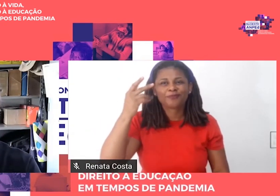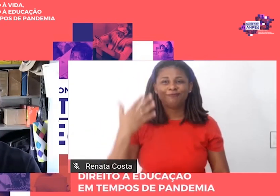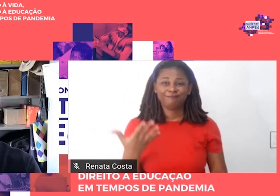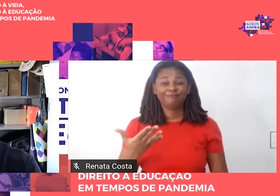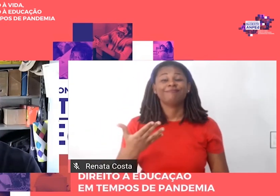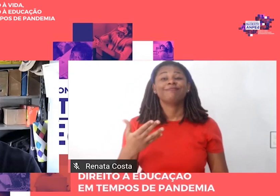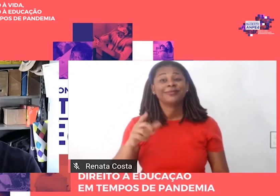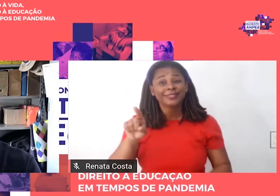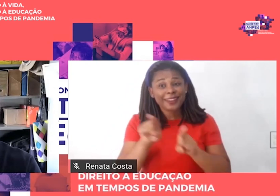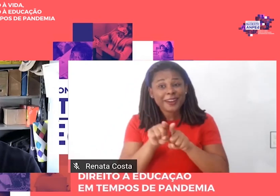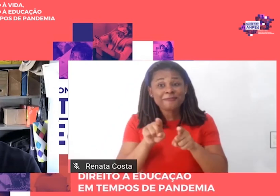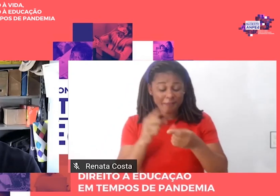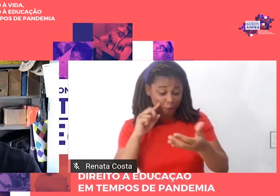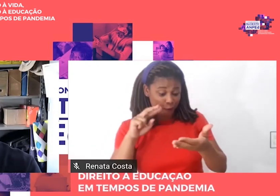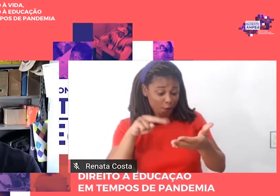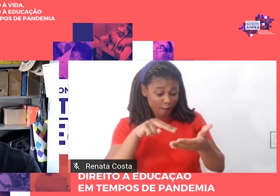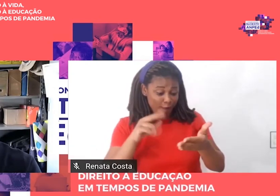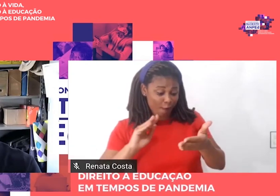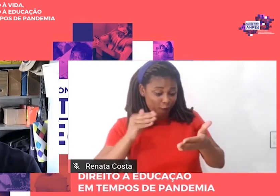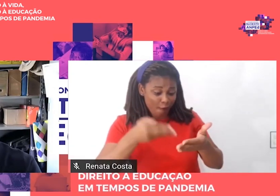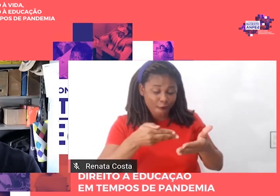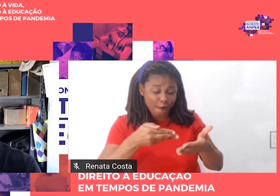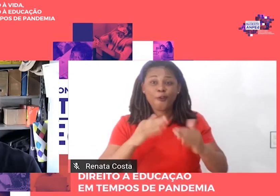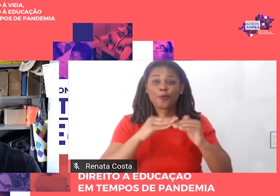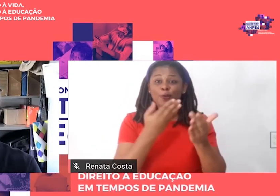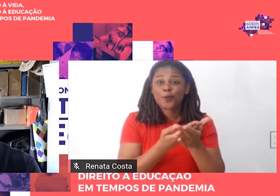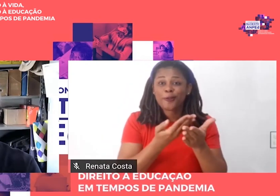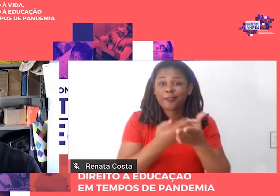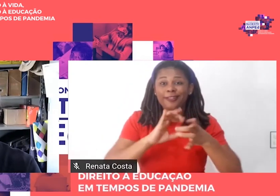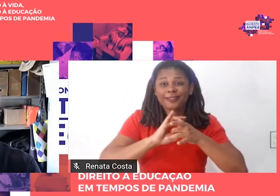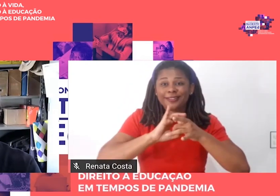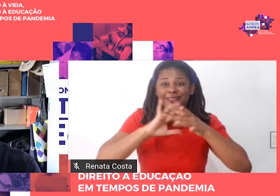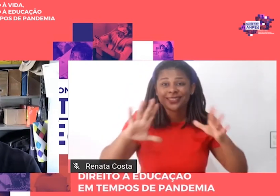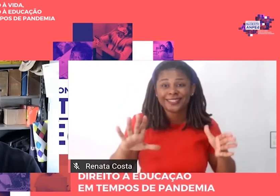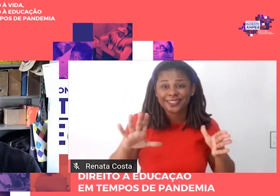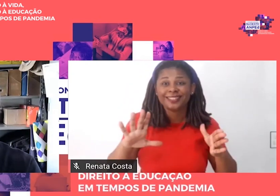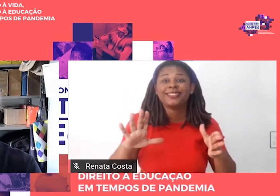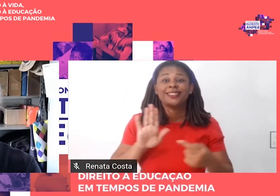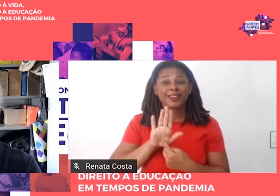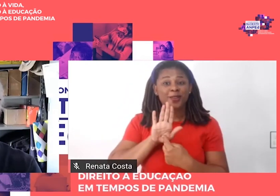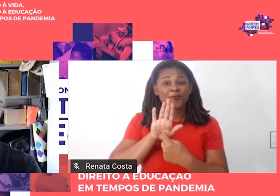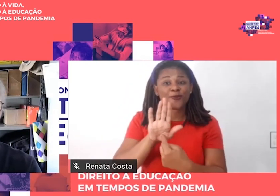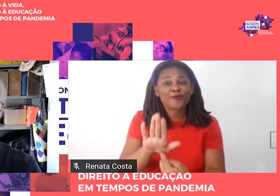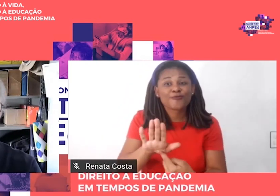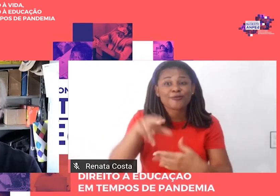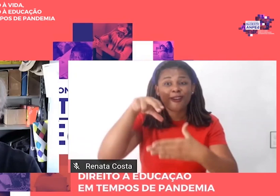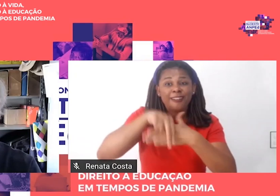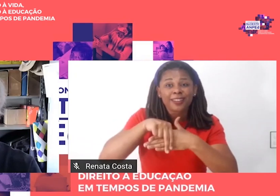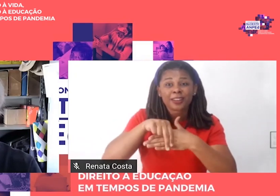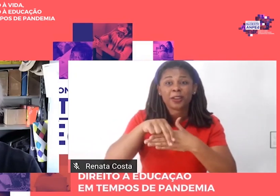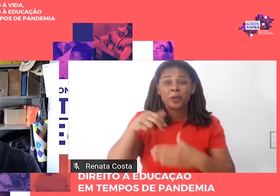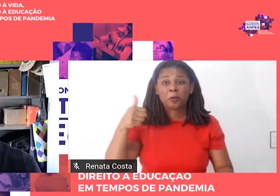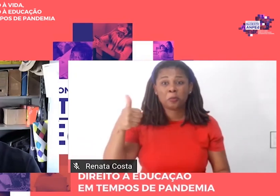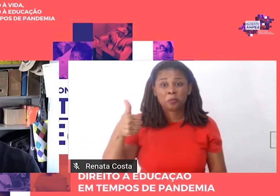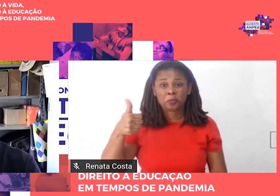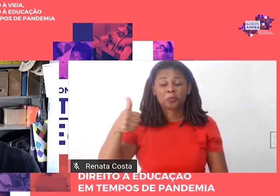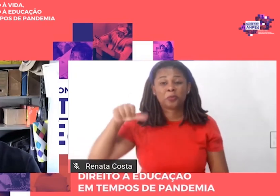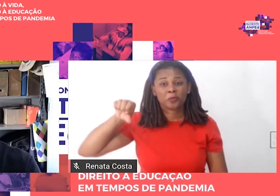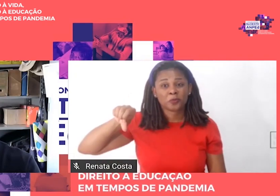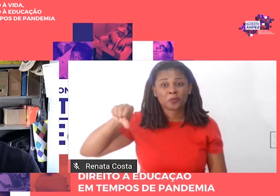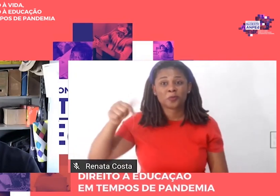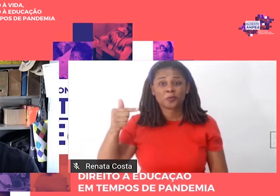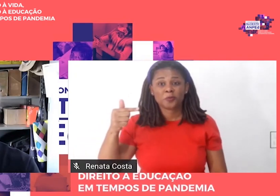Democracia, coletânea lançada em 1983, um pequeno livro que